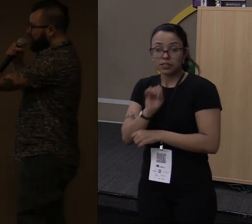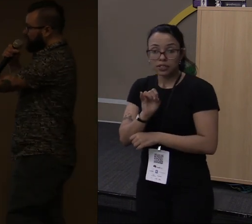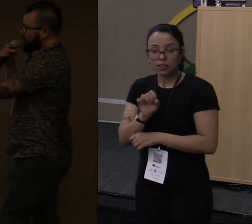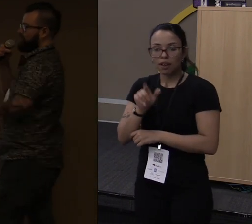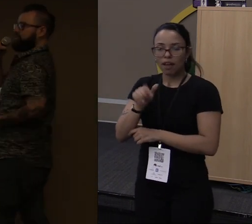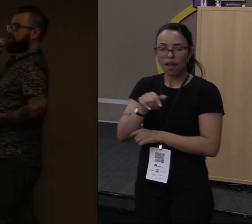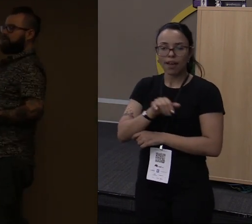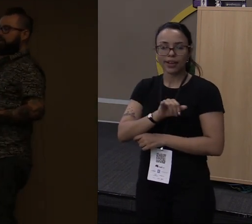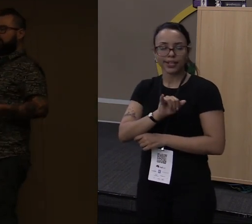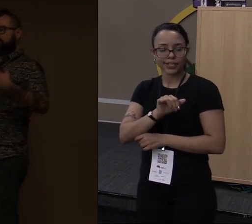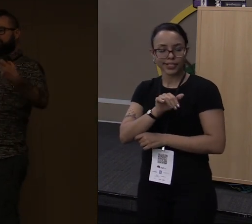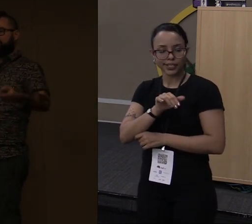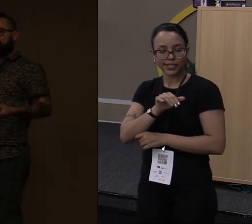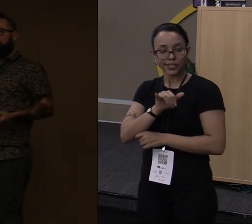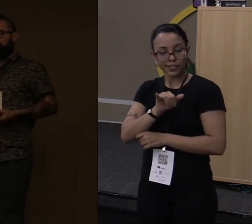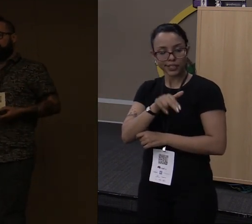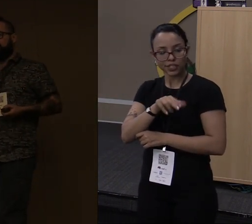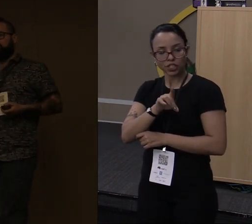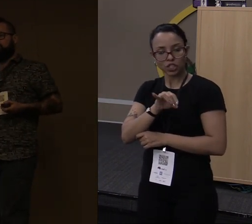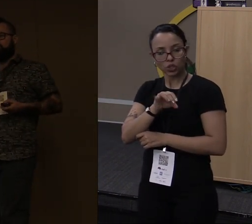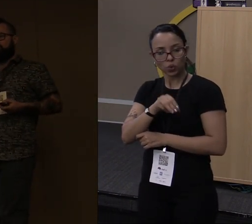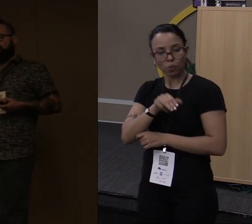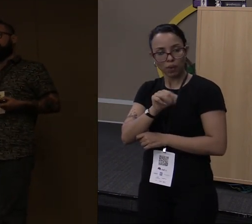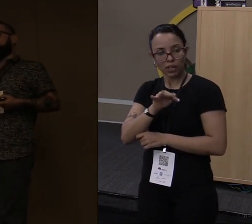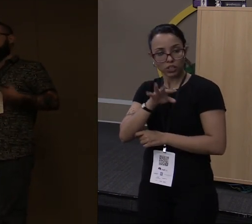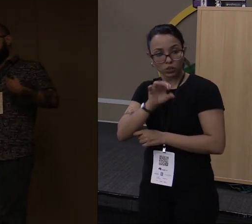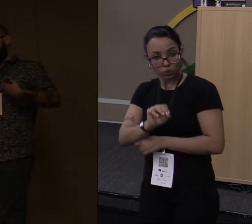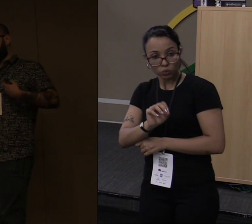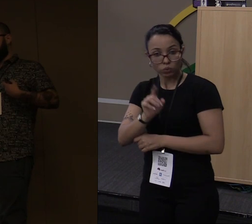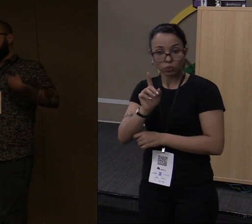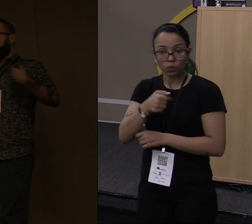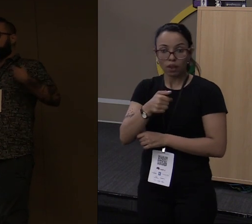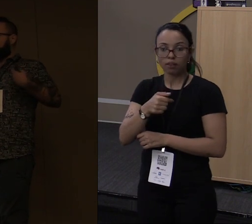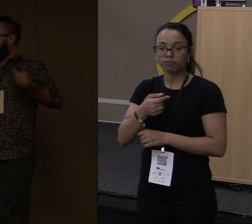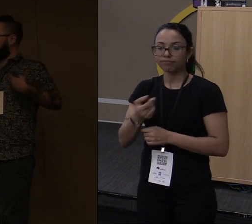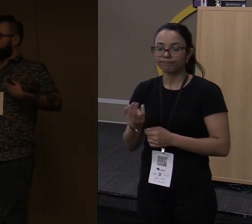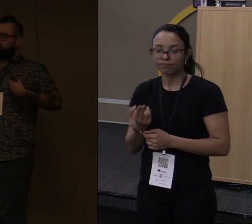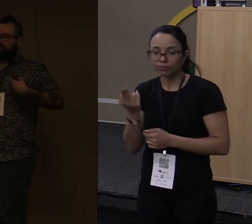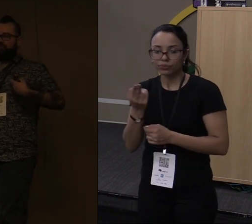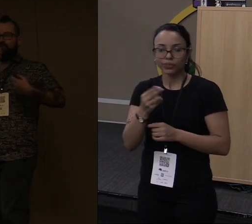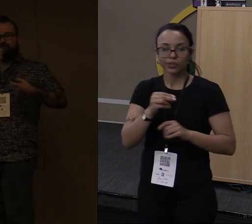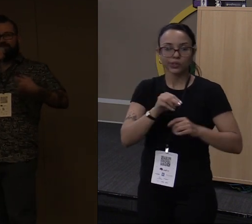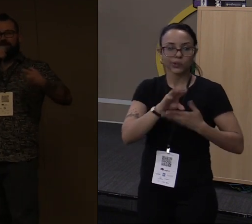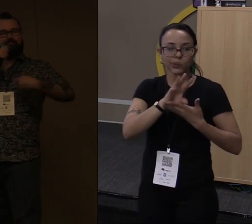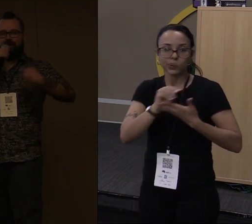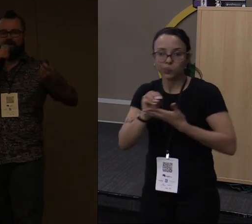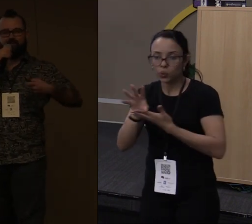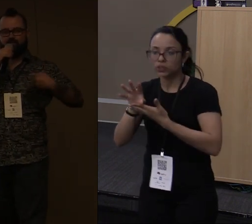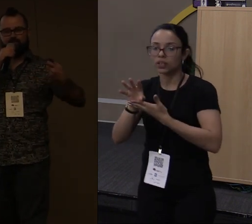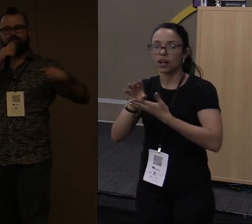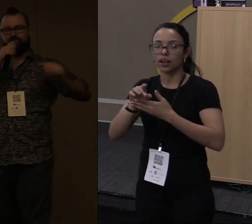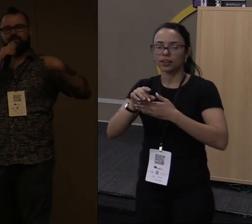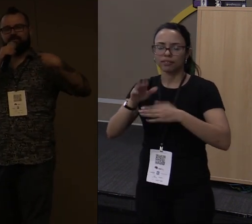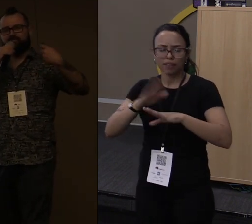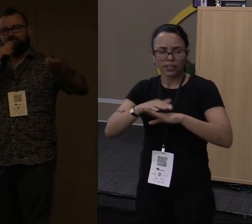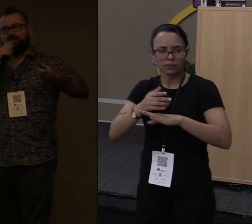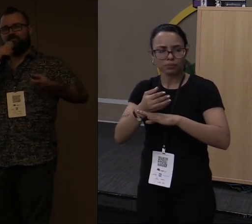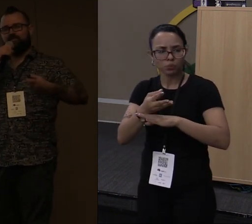não vai incluir um problema de data race, você não vai incluir um port exception, que é coisa que a gente faz muito até em Python e Ruby. Você às vezes